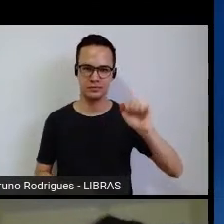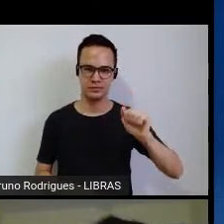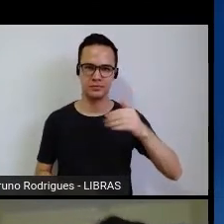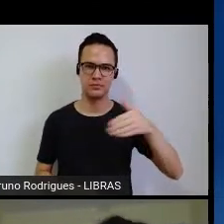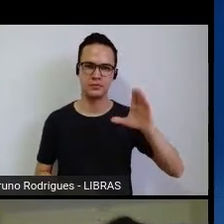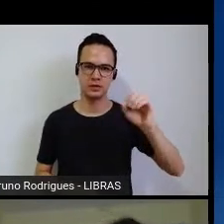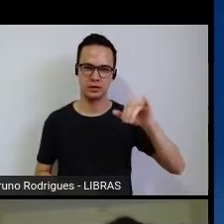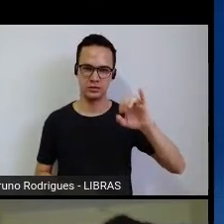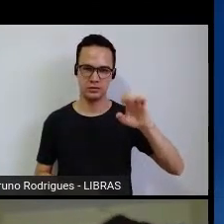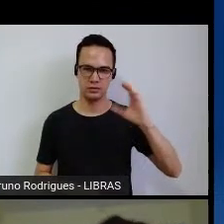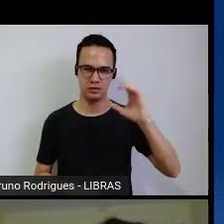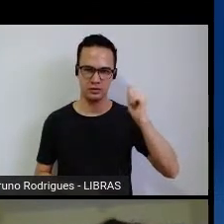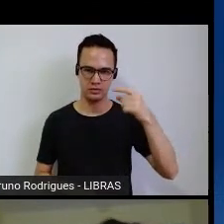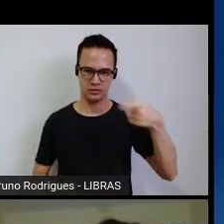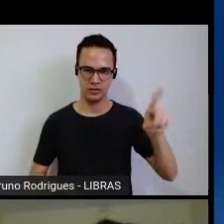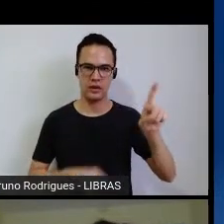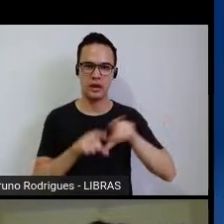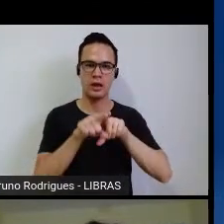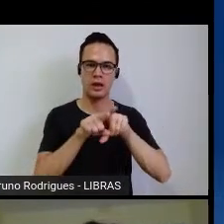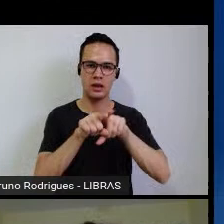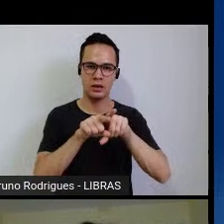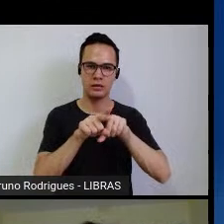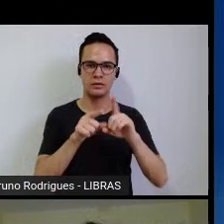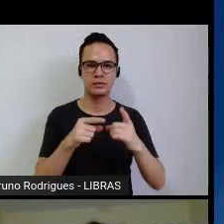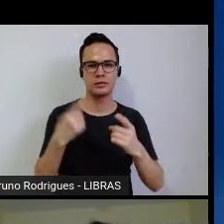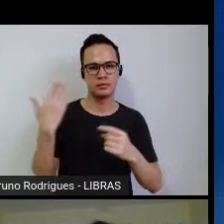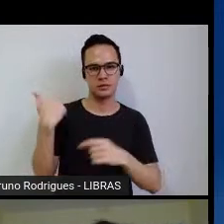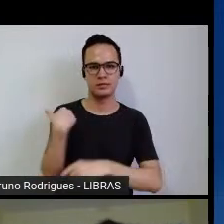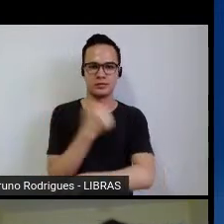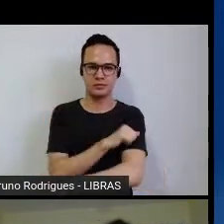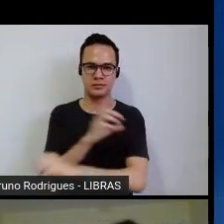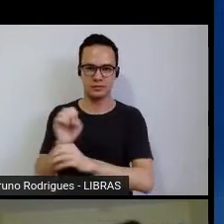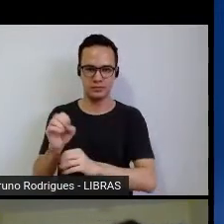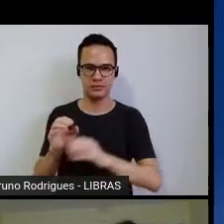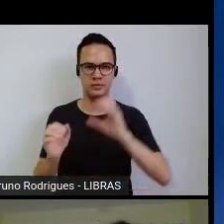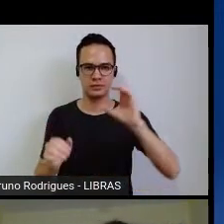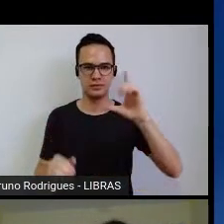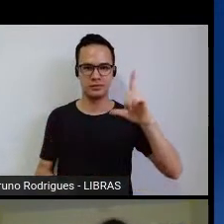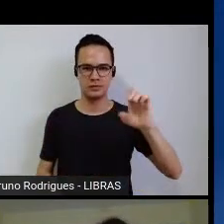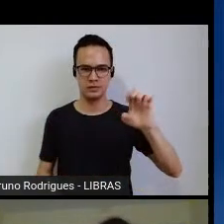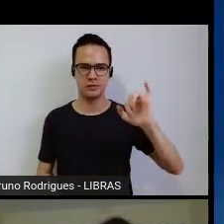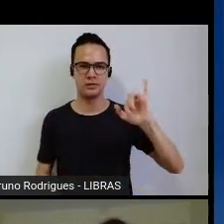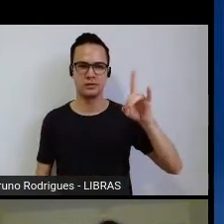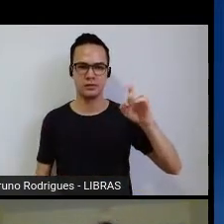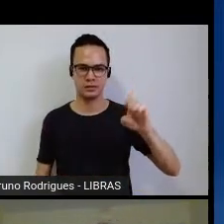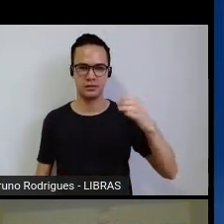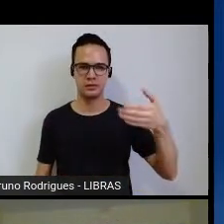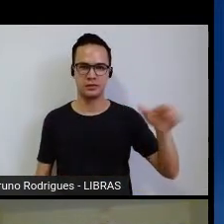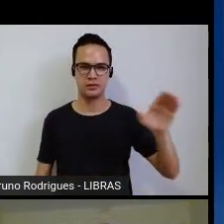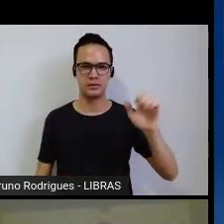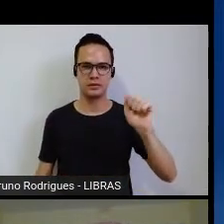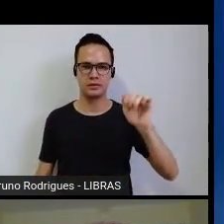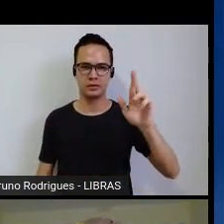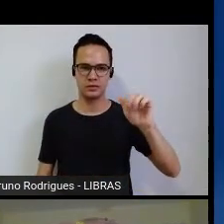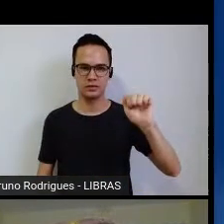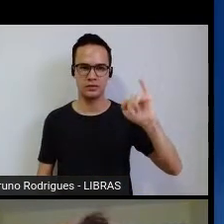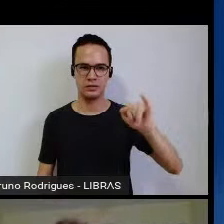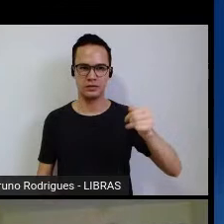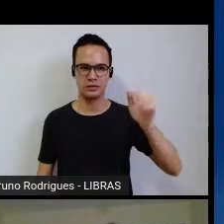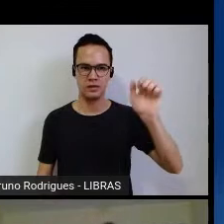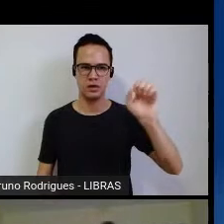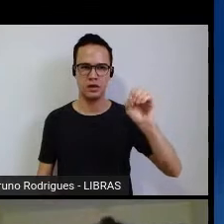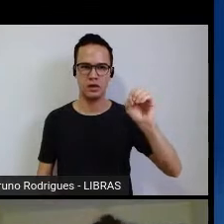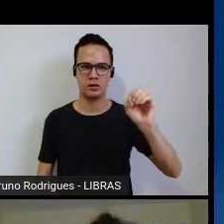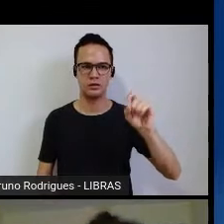era, que é irmã da minha ex-aluna Cleide Araújo, que todo mundo conhece como Pingo, eu vou chamar como Pingo porque